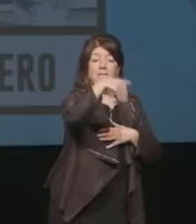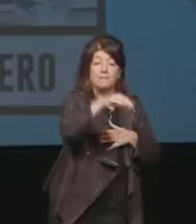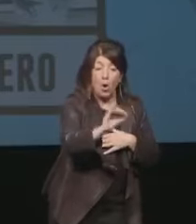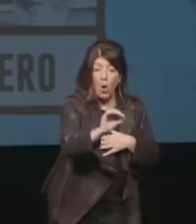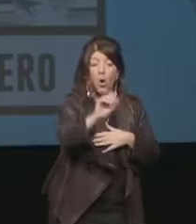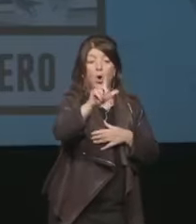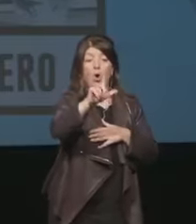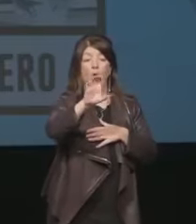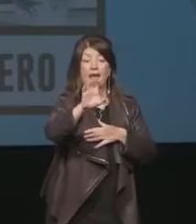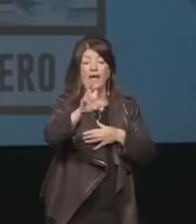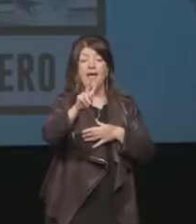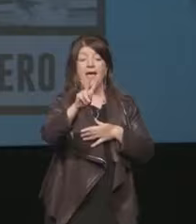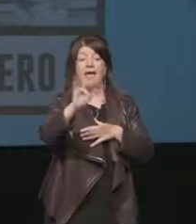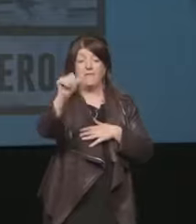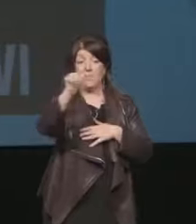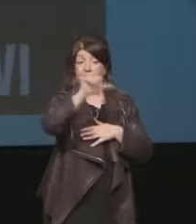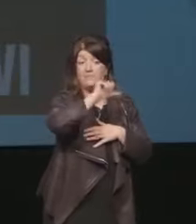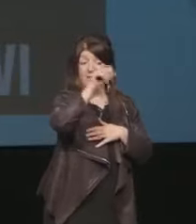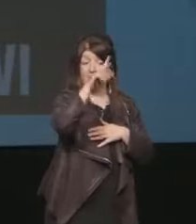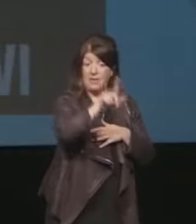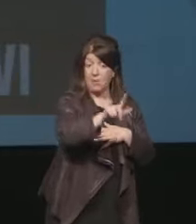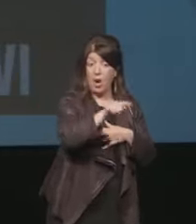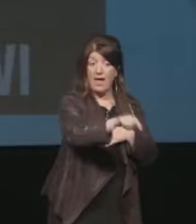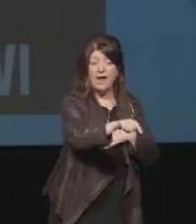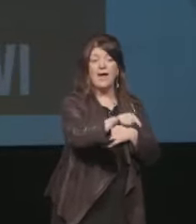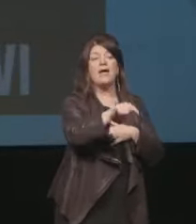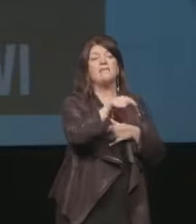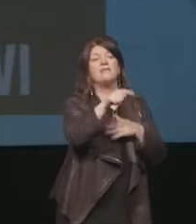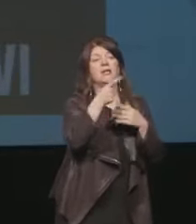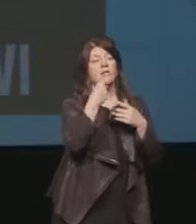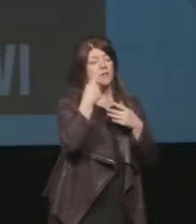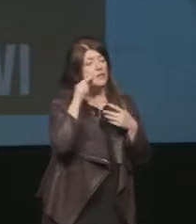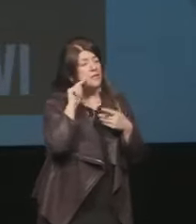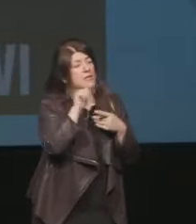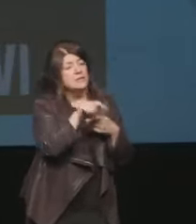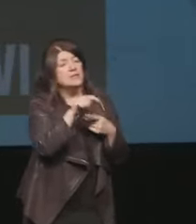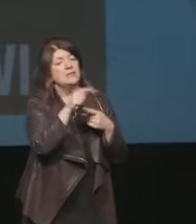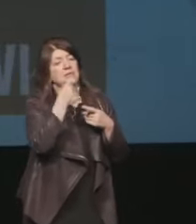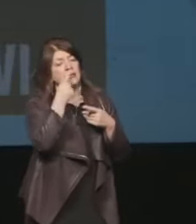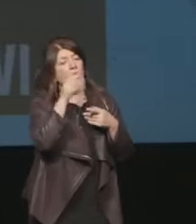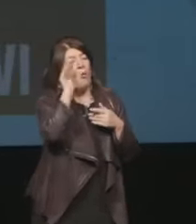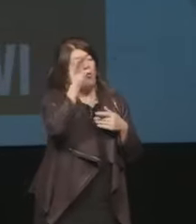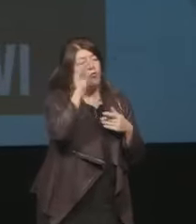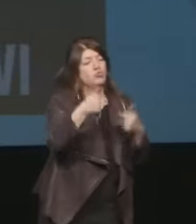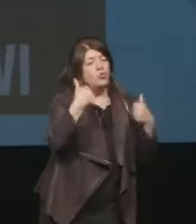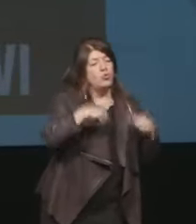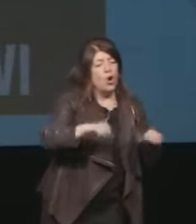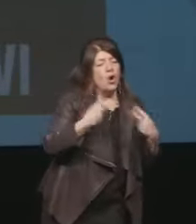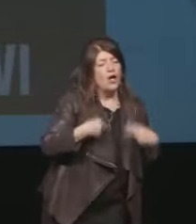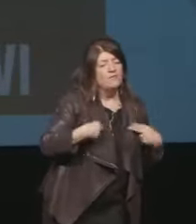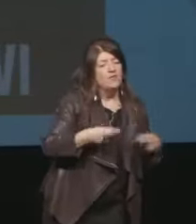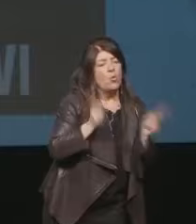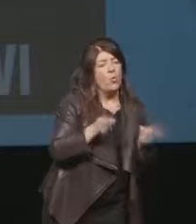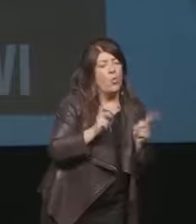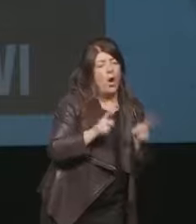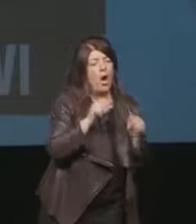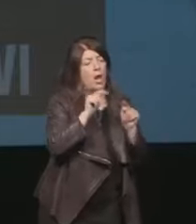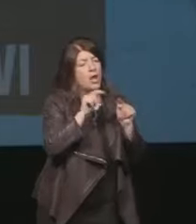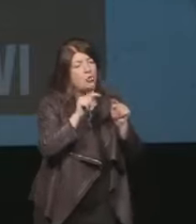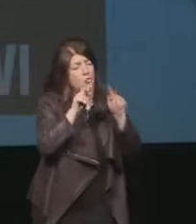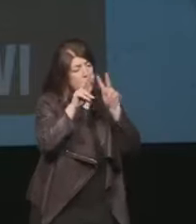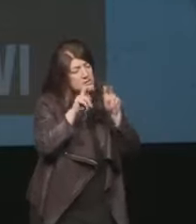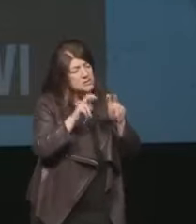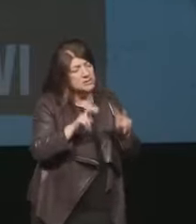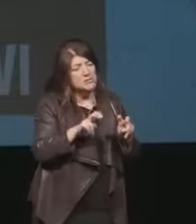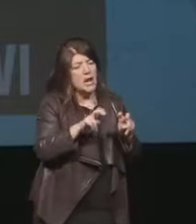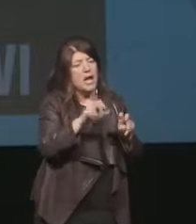più o meno per aprirci una breccia su dove andare su qual è un futuro abitabile su qual è un futuro in cui valga la pena di vivere e allora siccome la